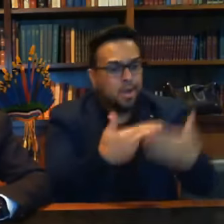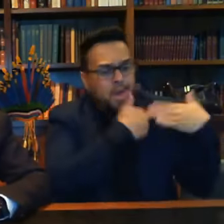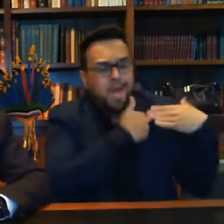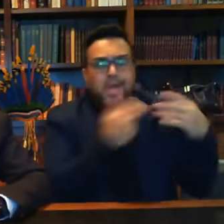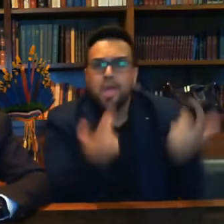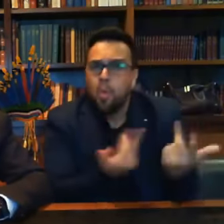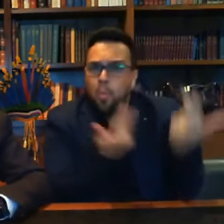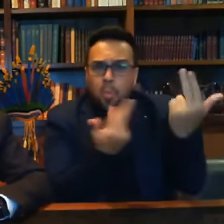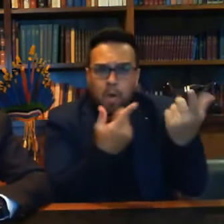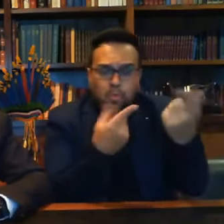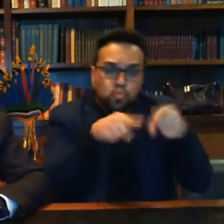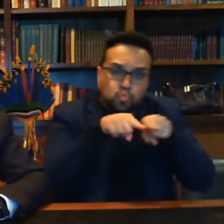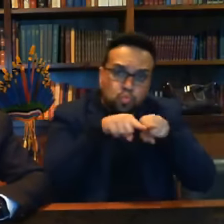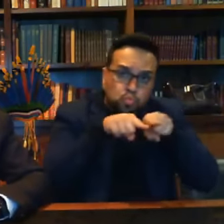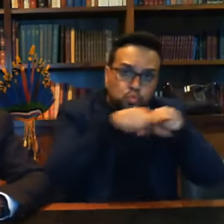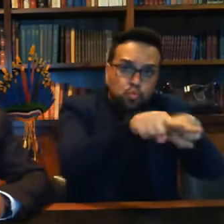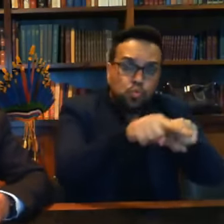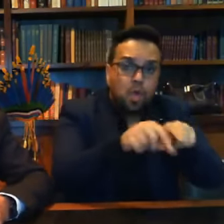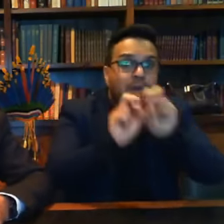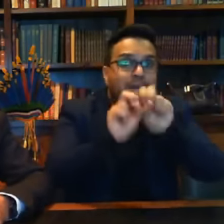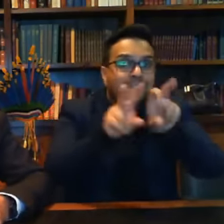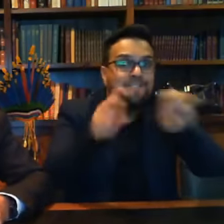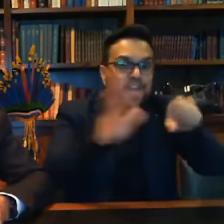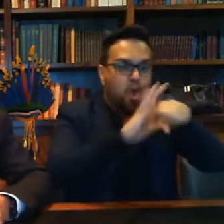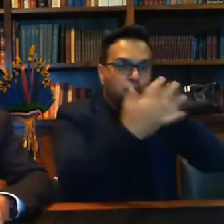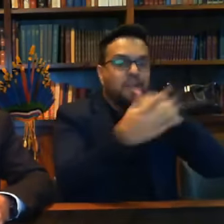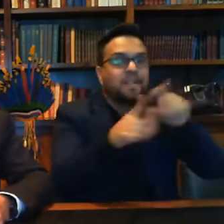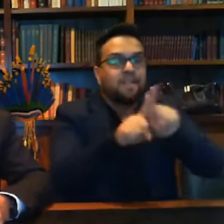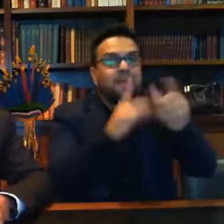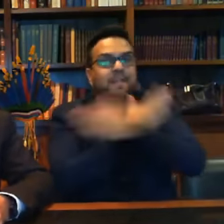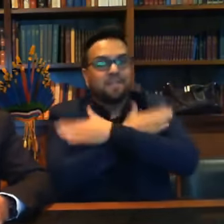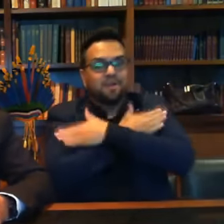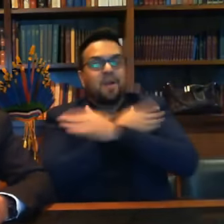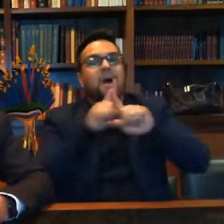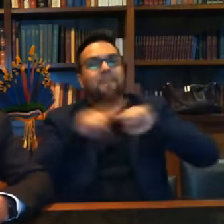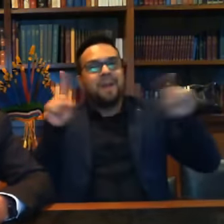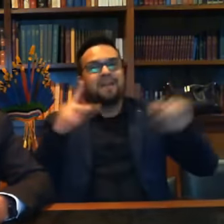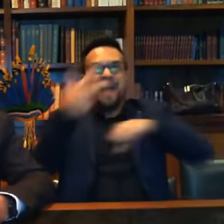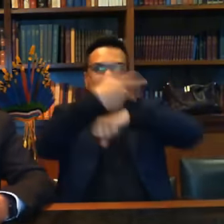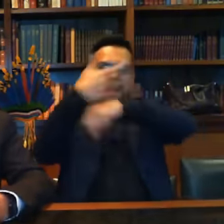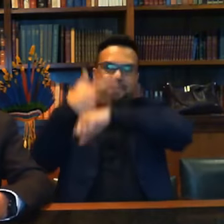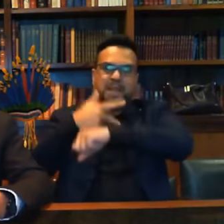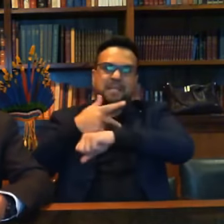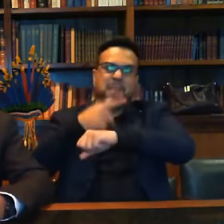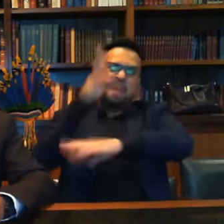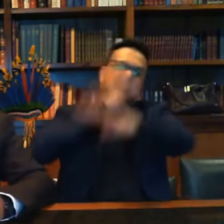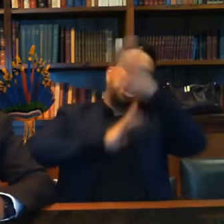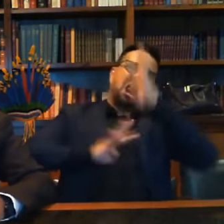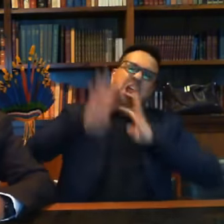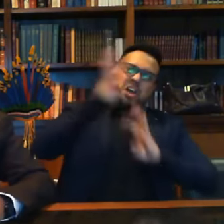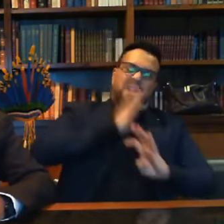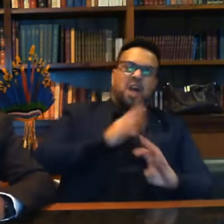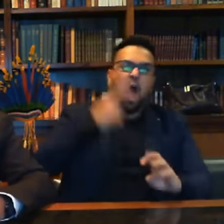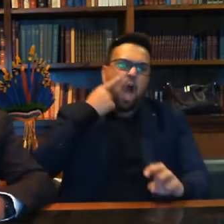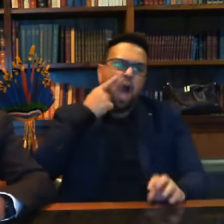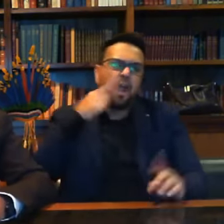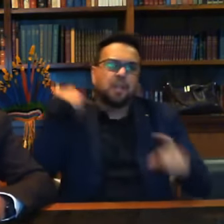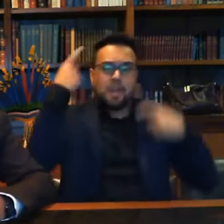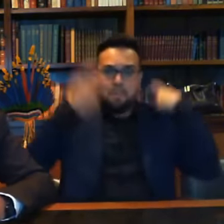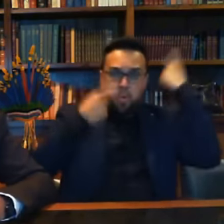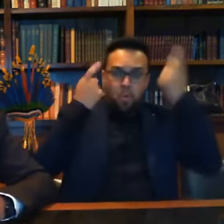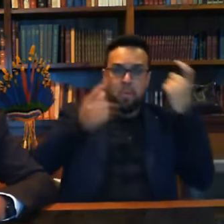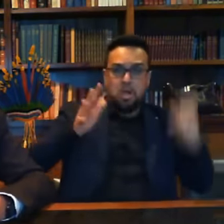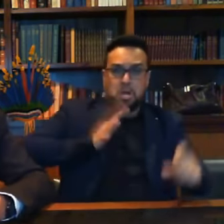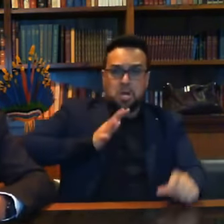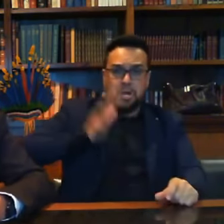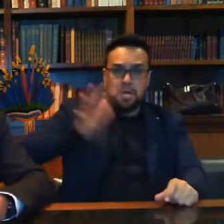simultânea a questão do vírus de desemprego e a imprensa toda batia em mim. Ah, ele está preocupado com os ricos.